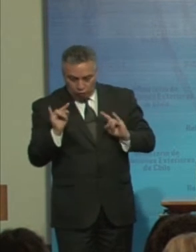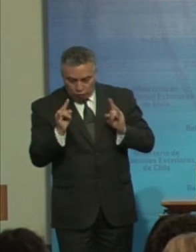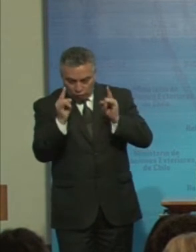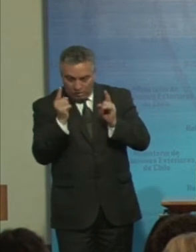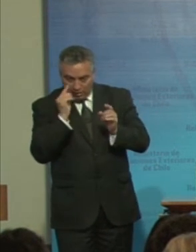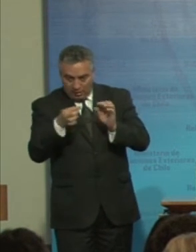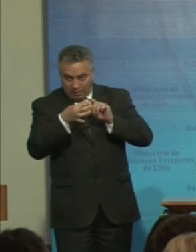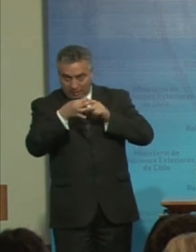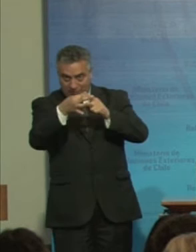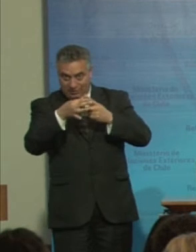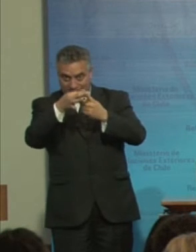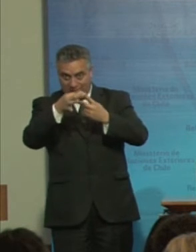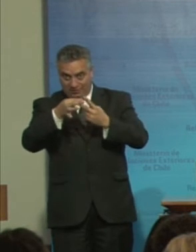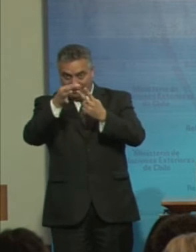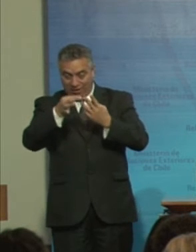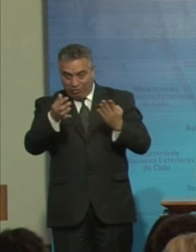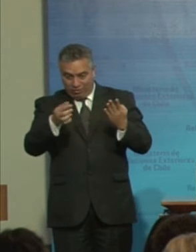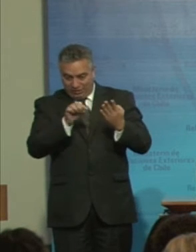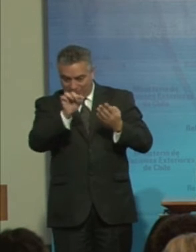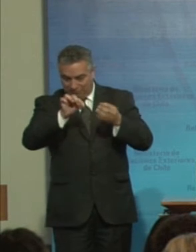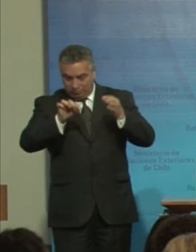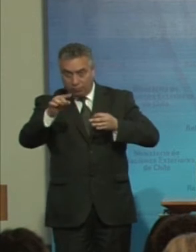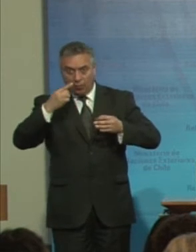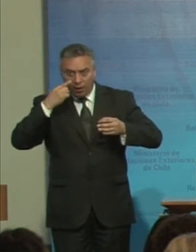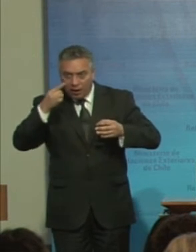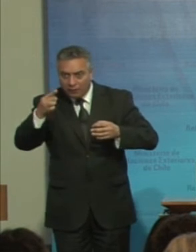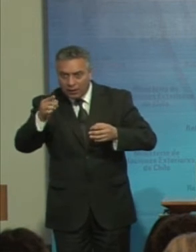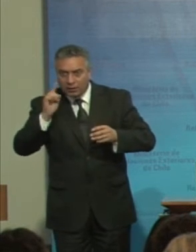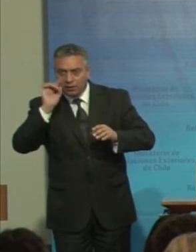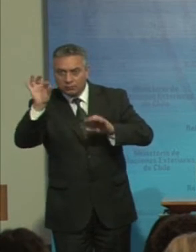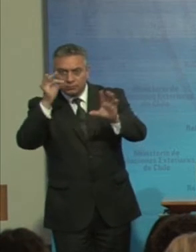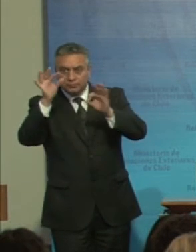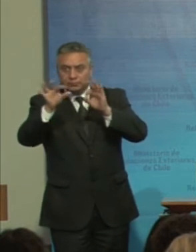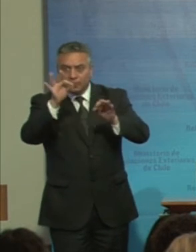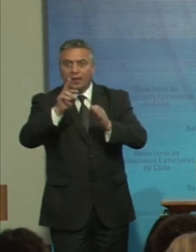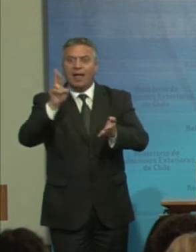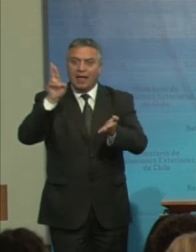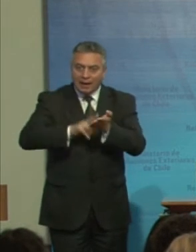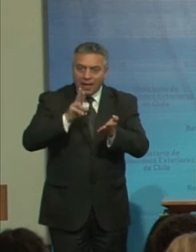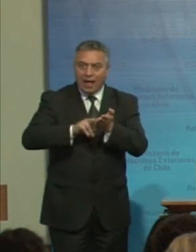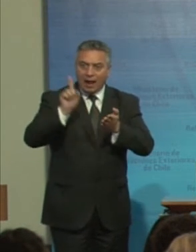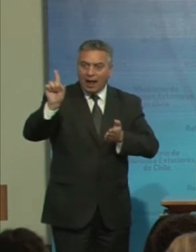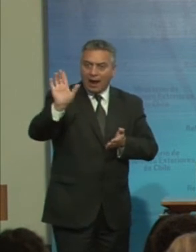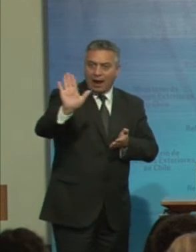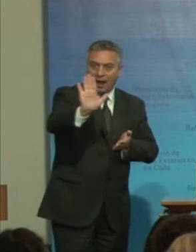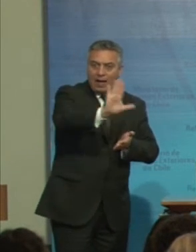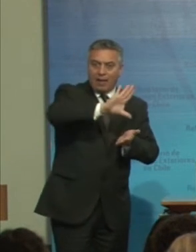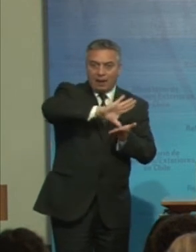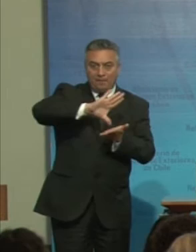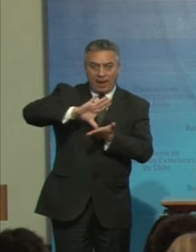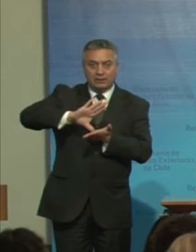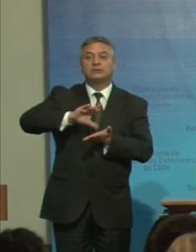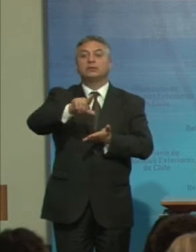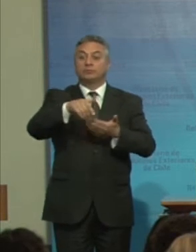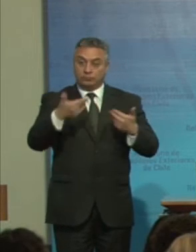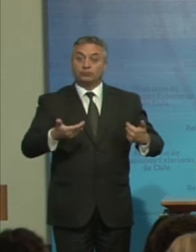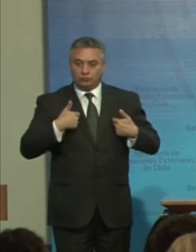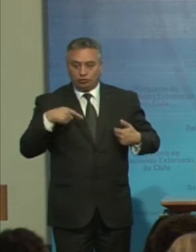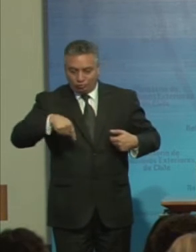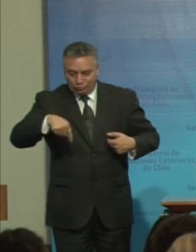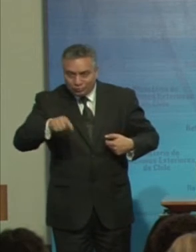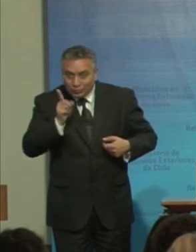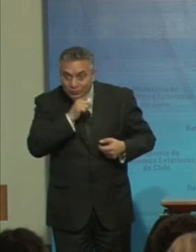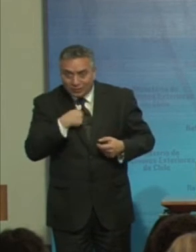Que midan La inclusión Social real De estas personas En cada país Sino Y con esto Concluyo